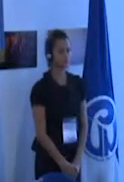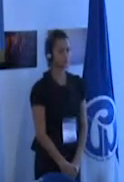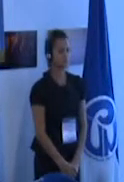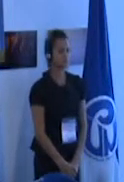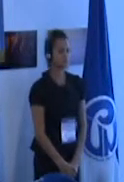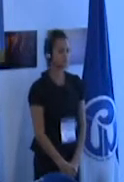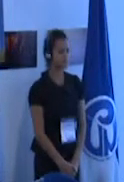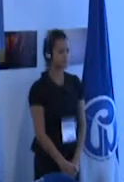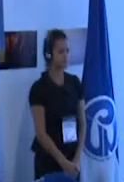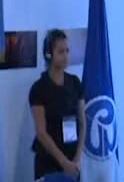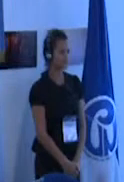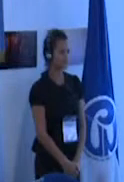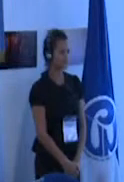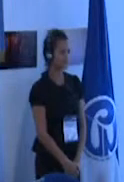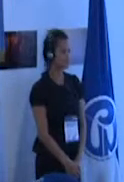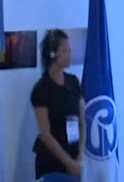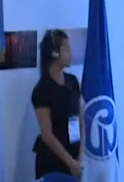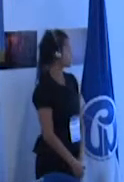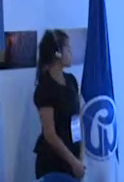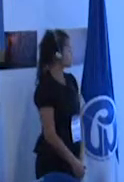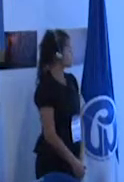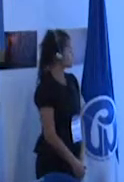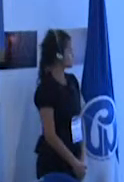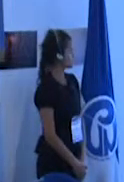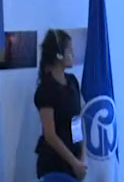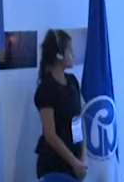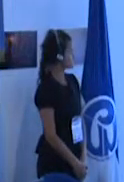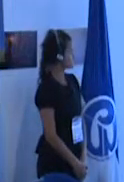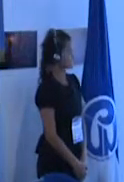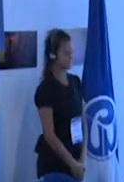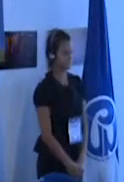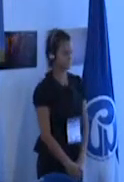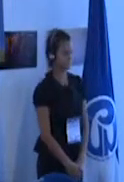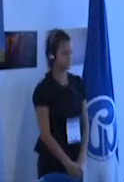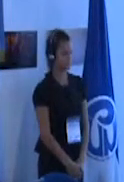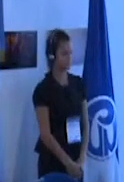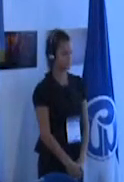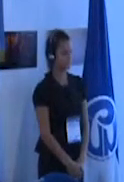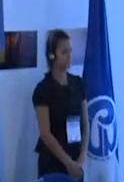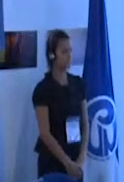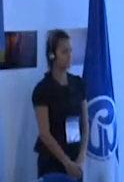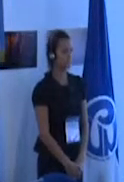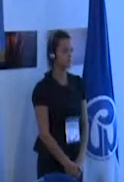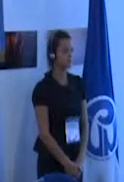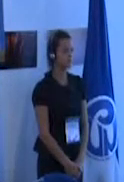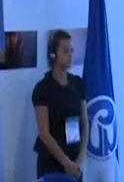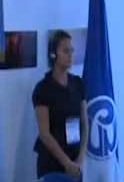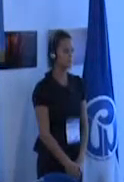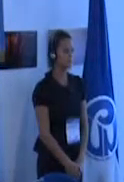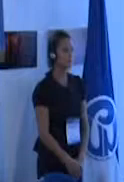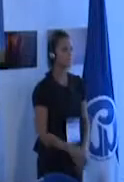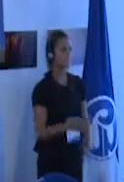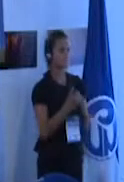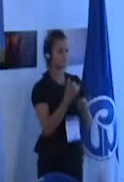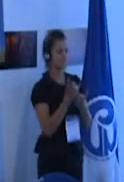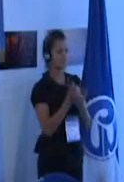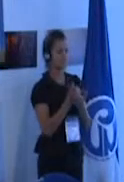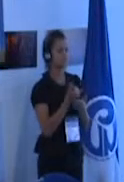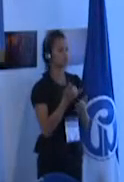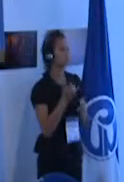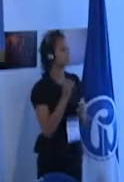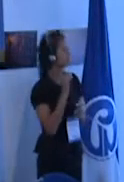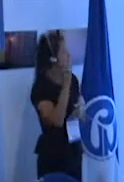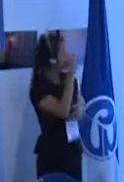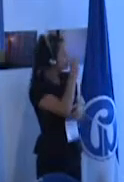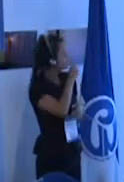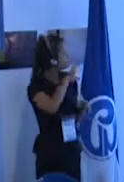lo que hace que que encontramos ligeramente adaptado un documento de